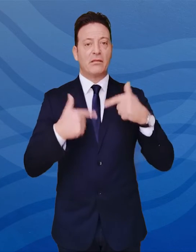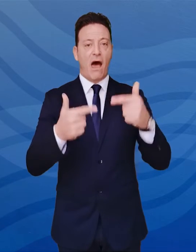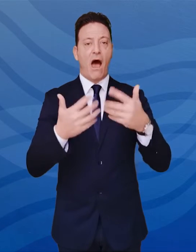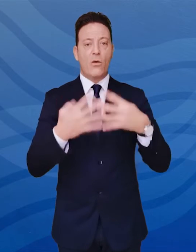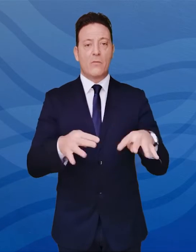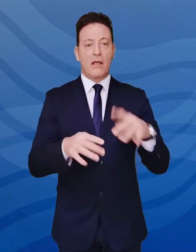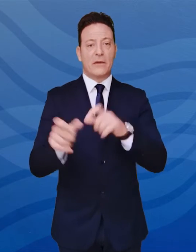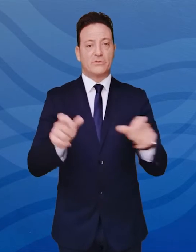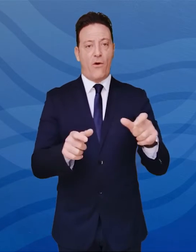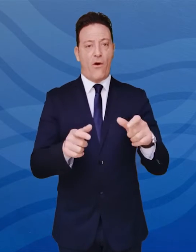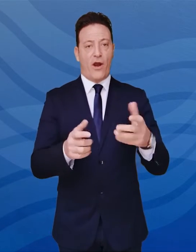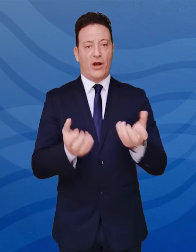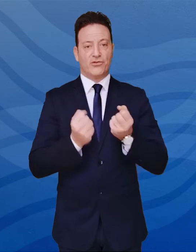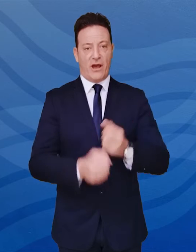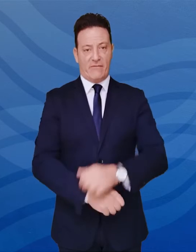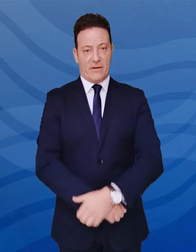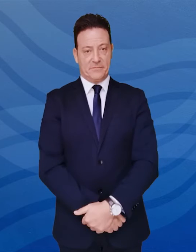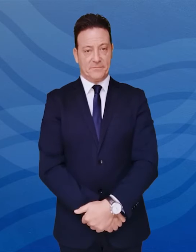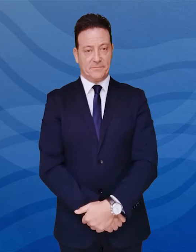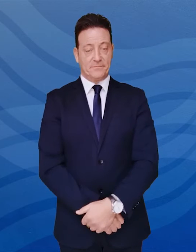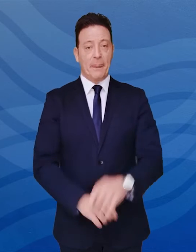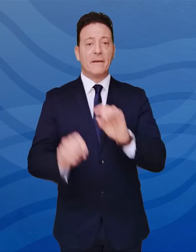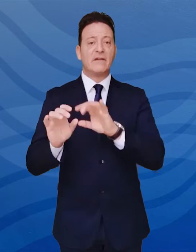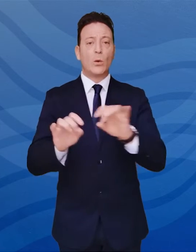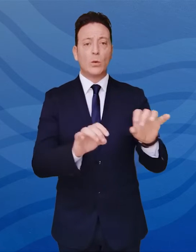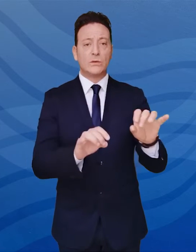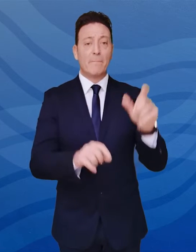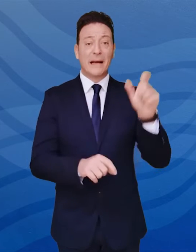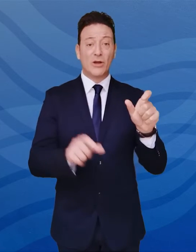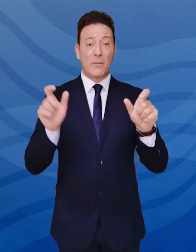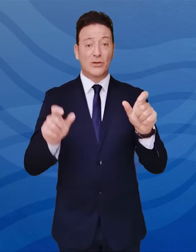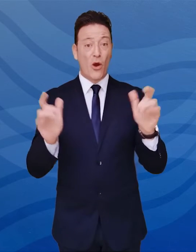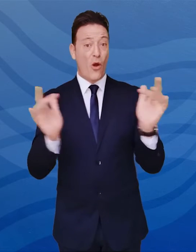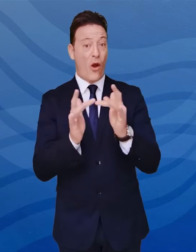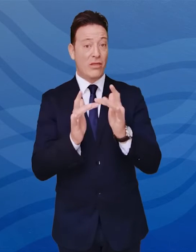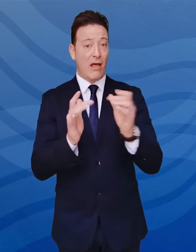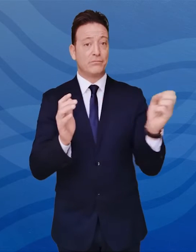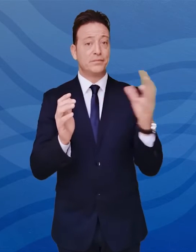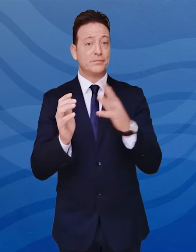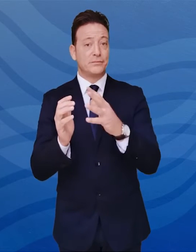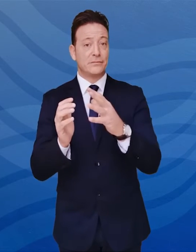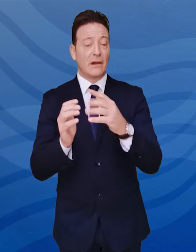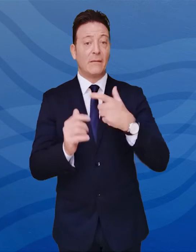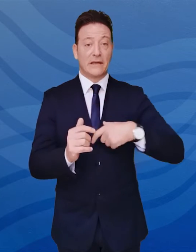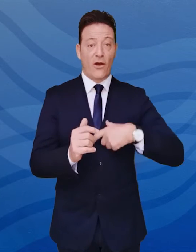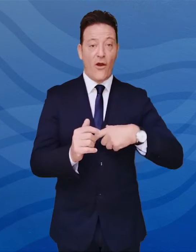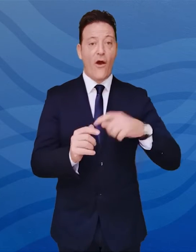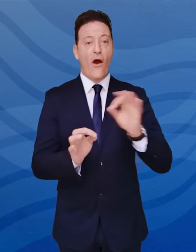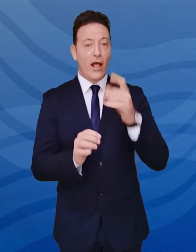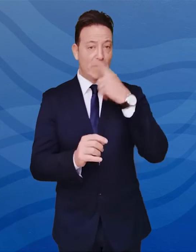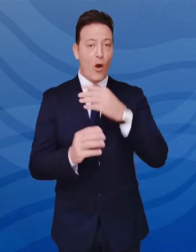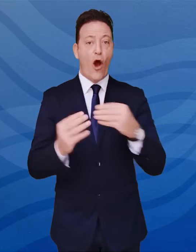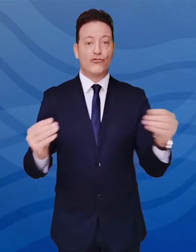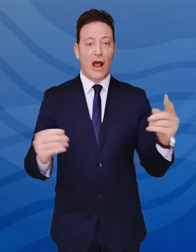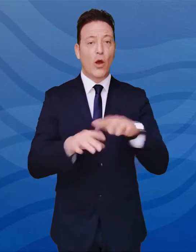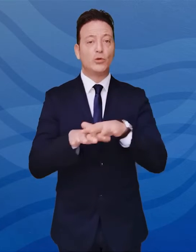alcuni soggetti. Il virus diffonde da persona a persona, in modo diretto o indiretto, attraverso oggetti